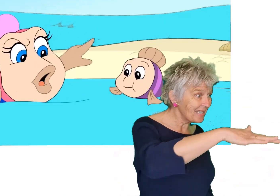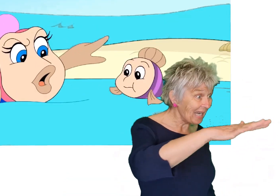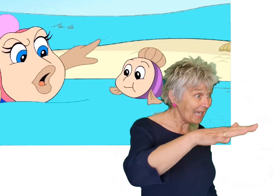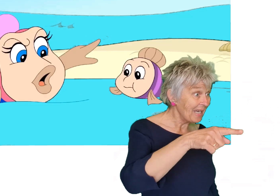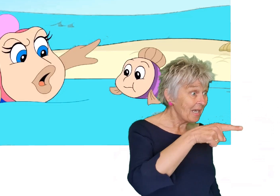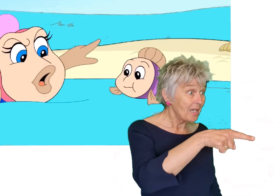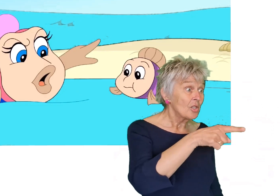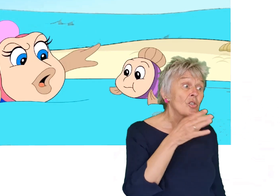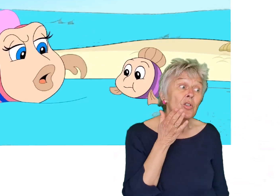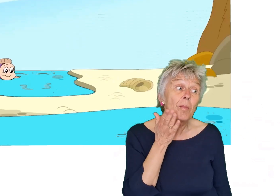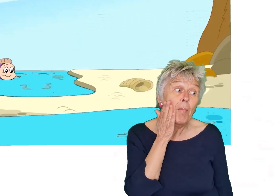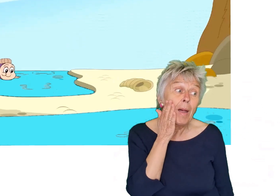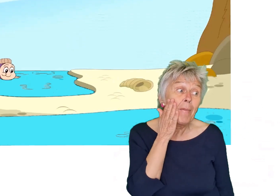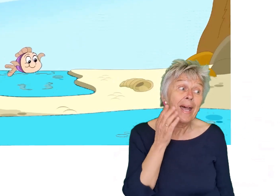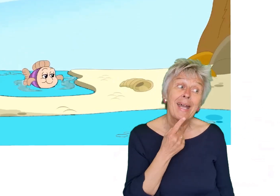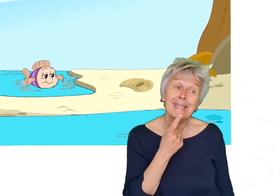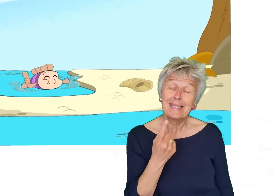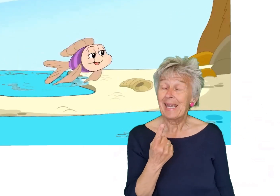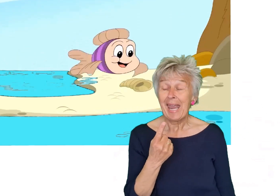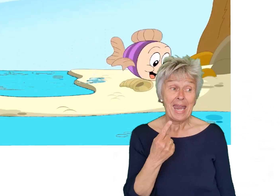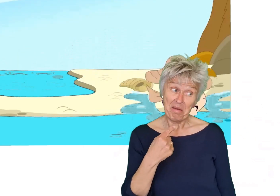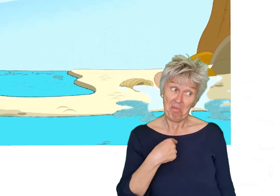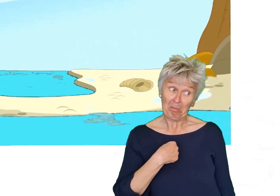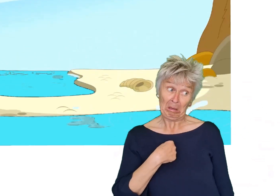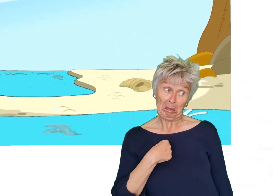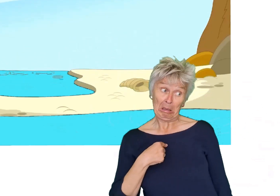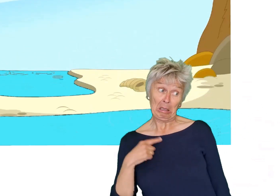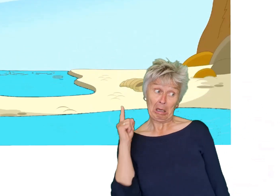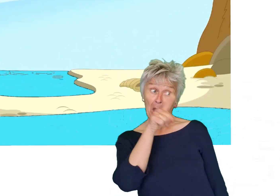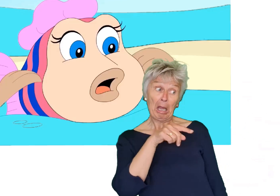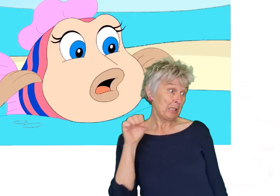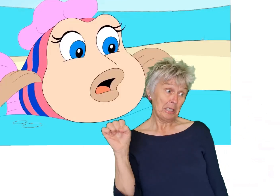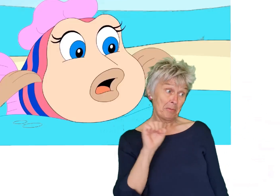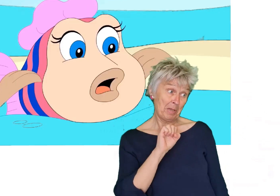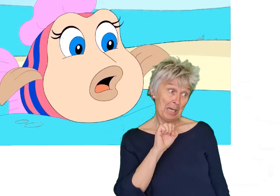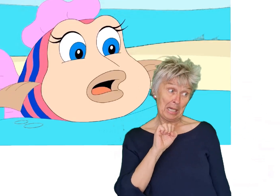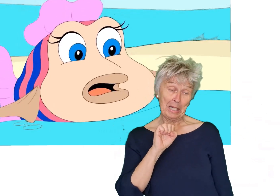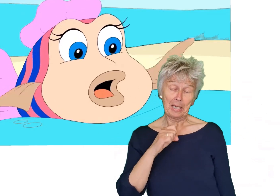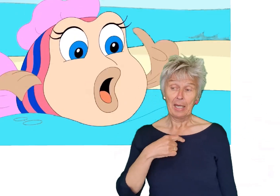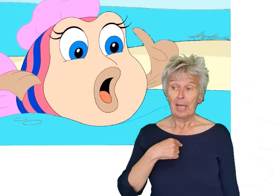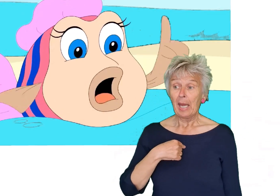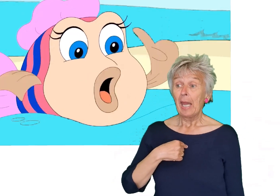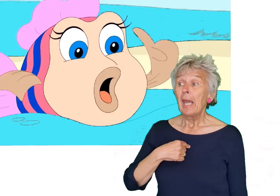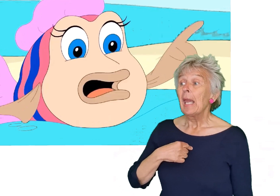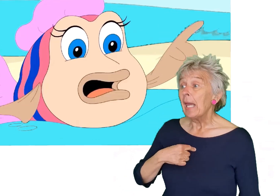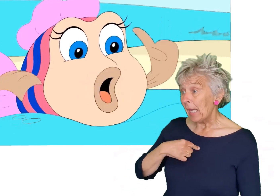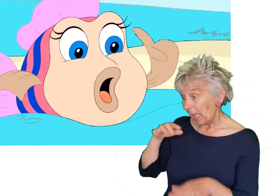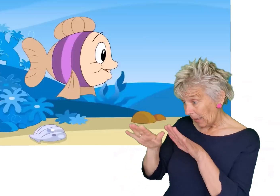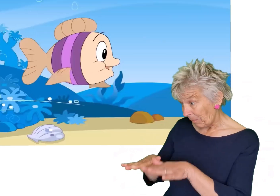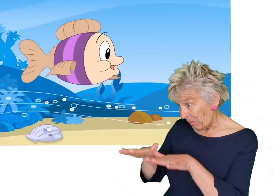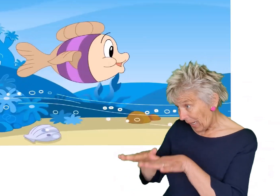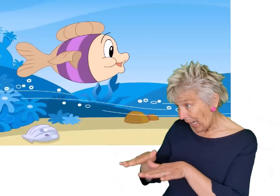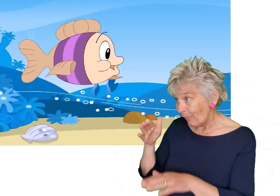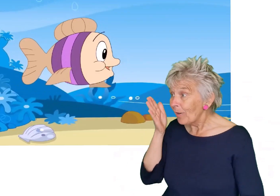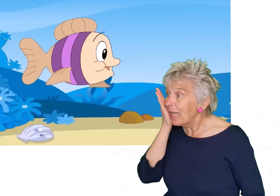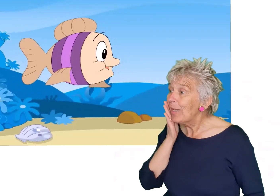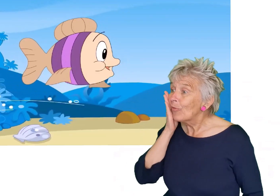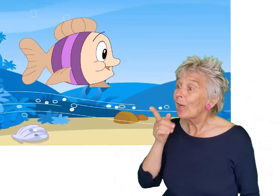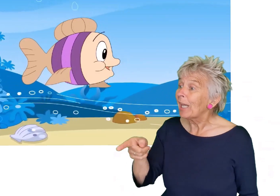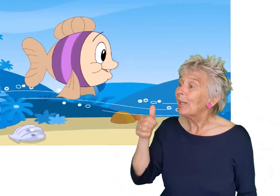zee Zijn mama zei ik ga niet mee Ik blijf liever in